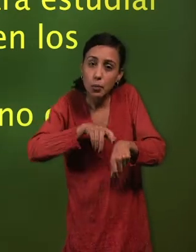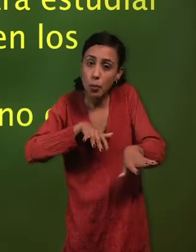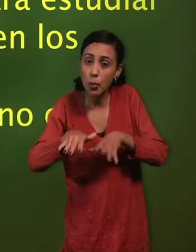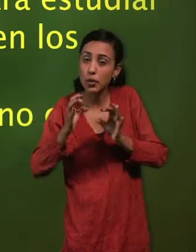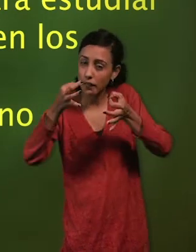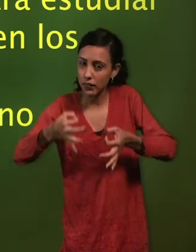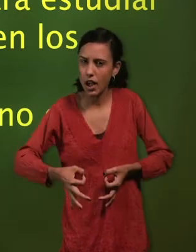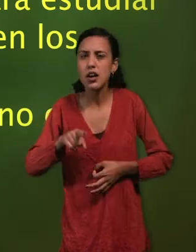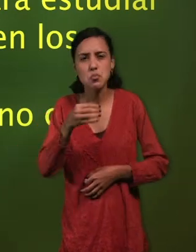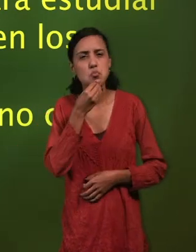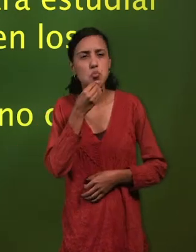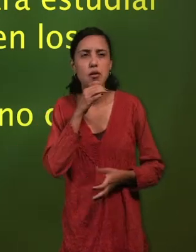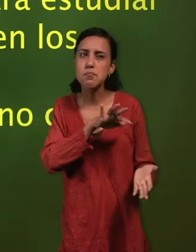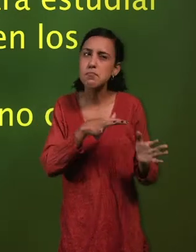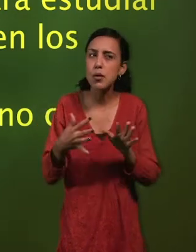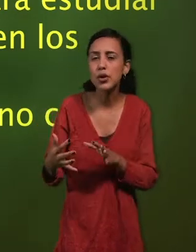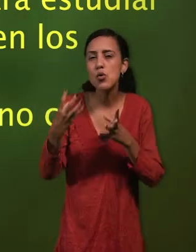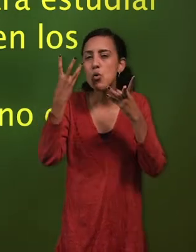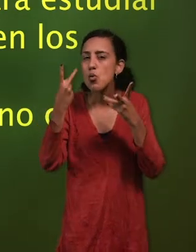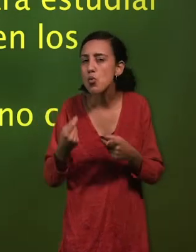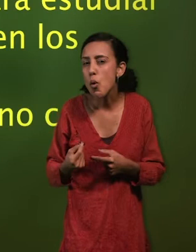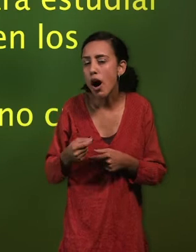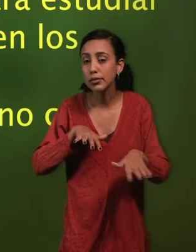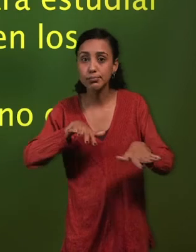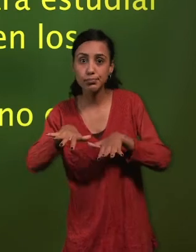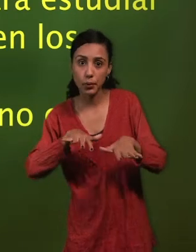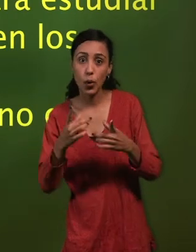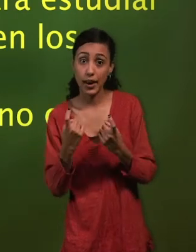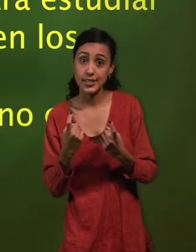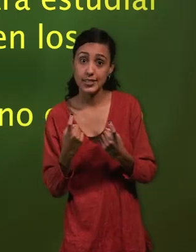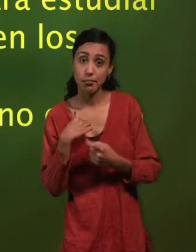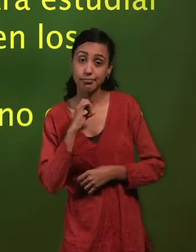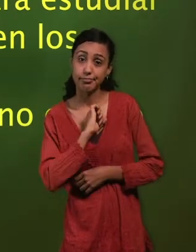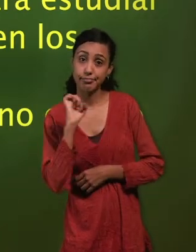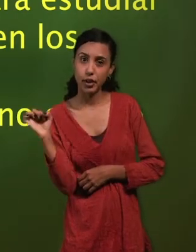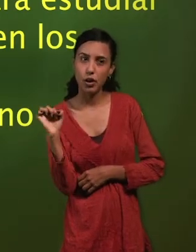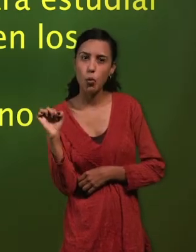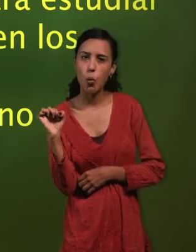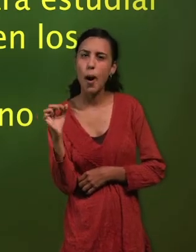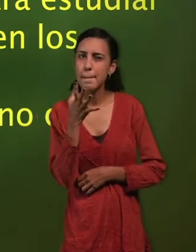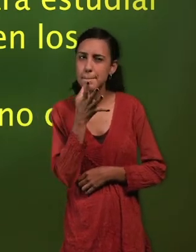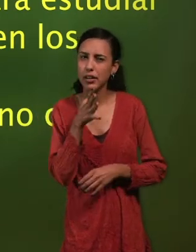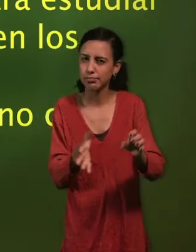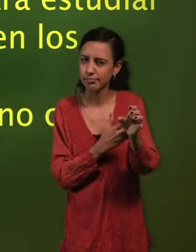Y así puedes estimar cuántas animaciones necesitas para lograr ese movimiento en tu animación.